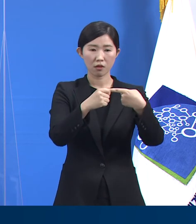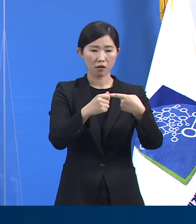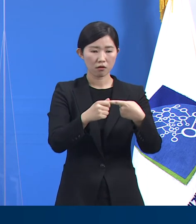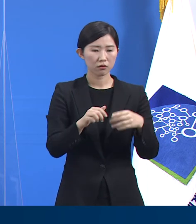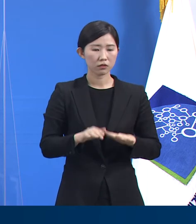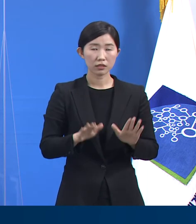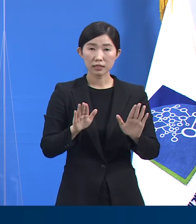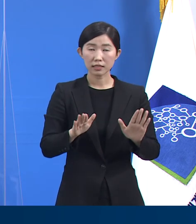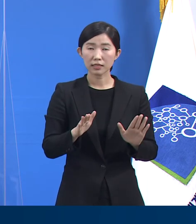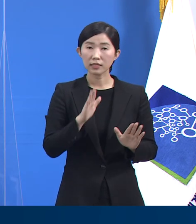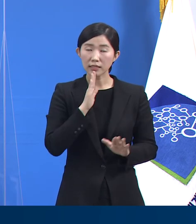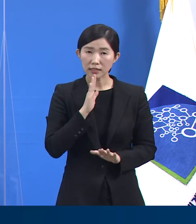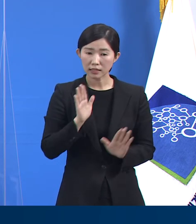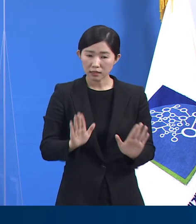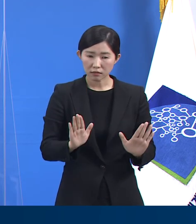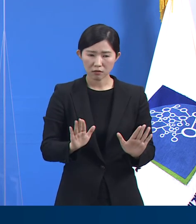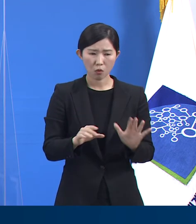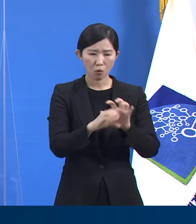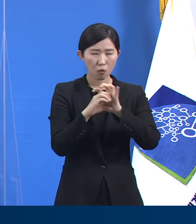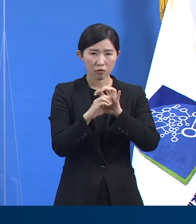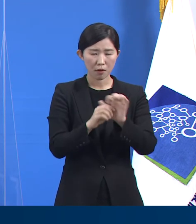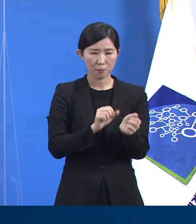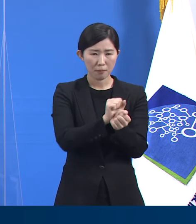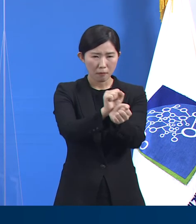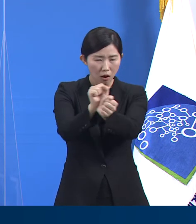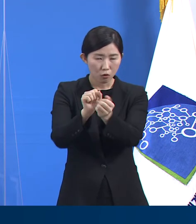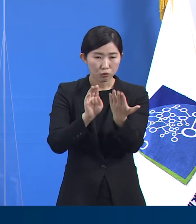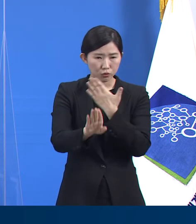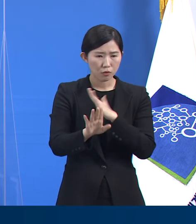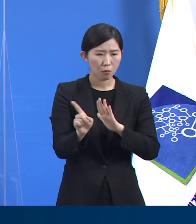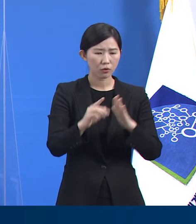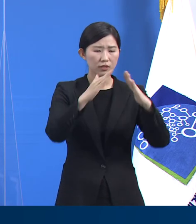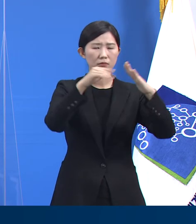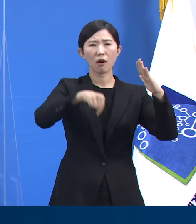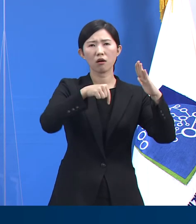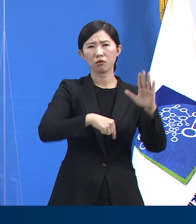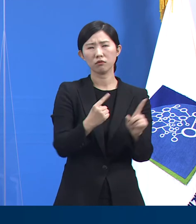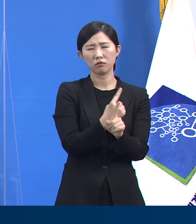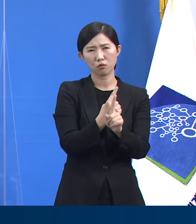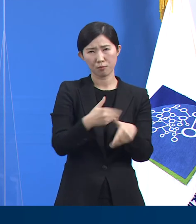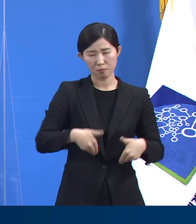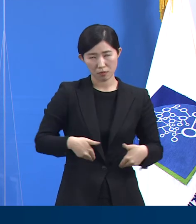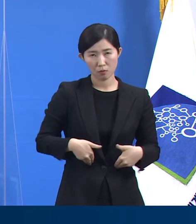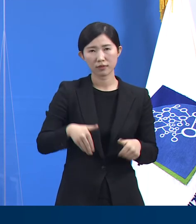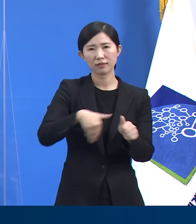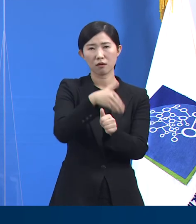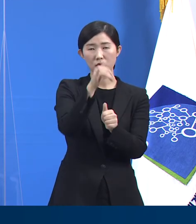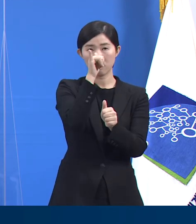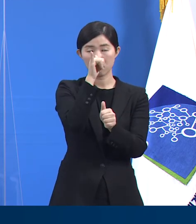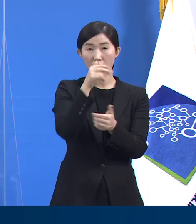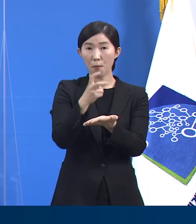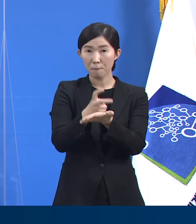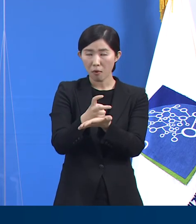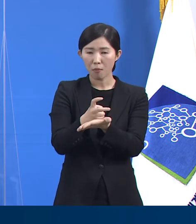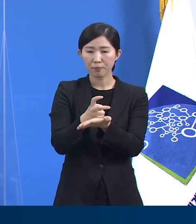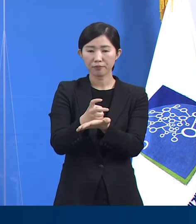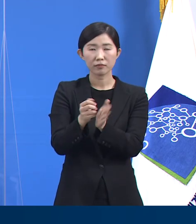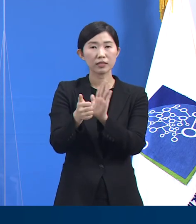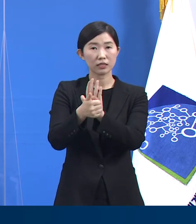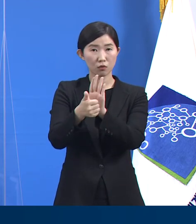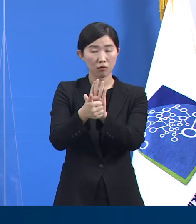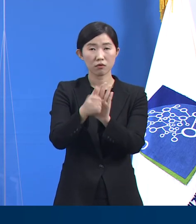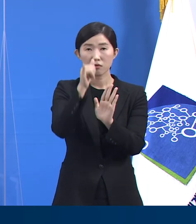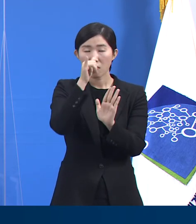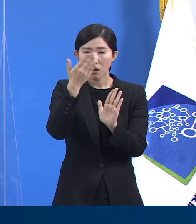상황이 실제로 발생하기 때문입니다. 법과 제도가 마련되었고 이를 필요로 하는 도민이 있다면